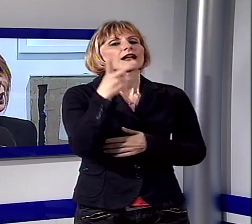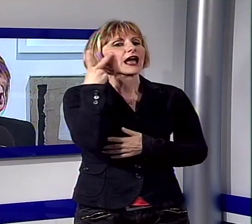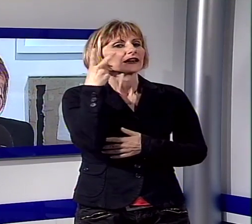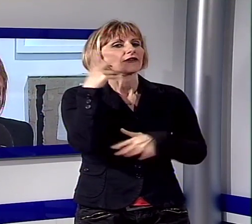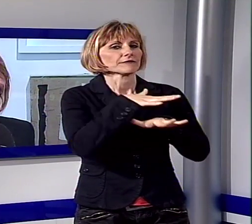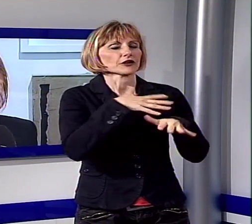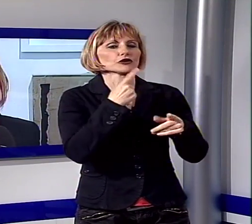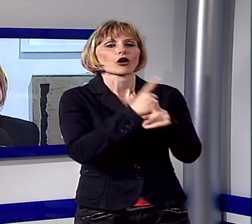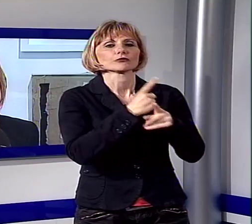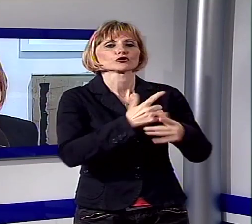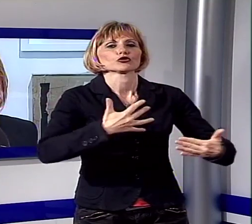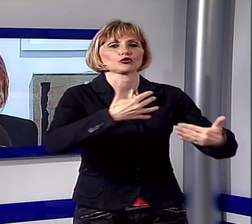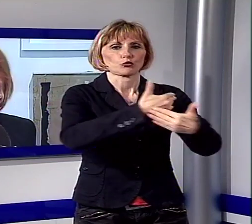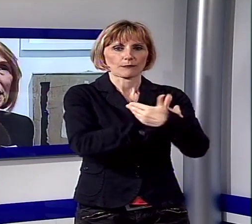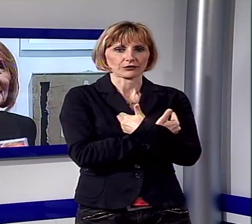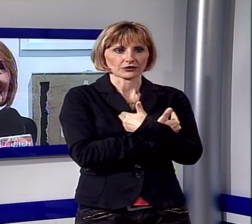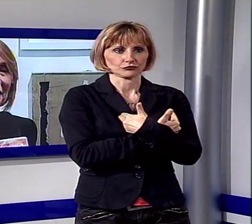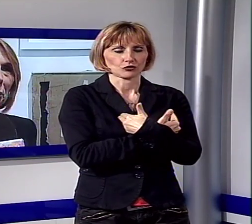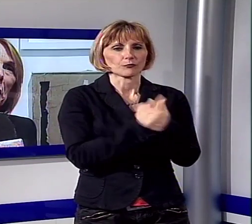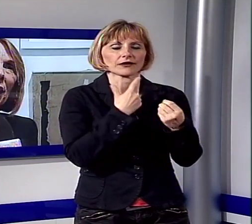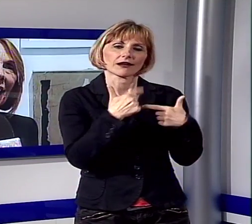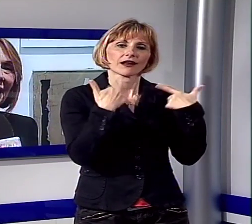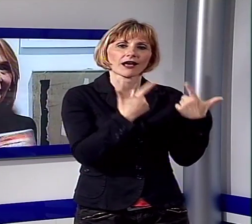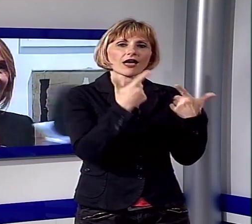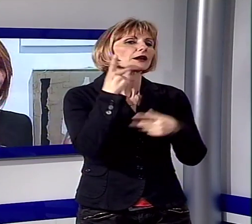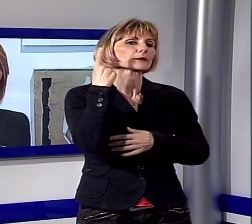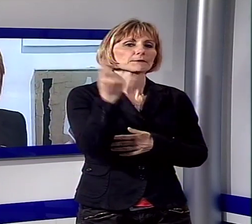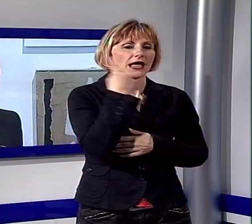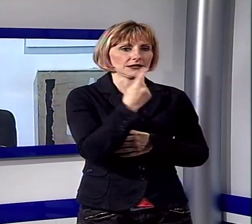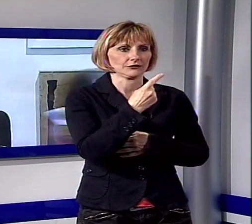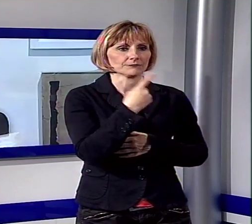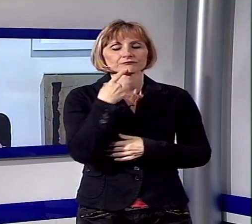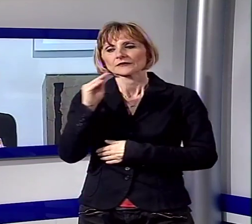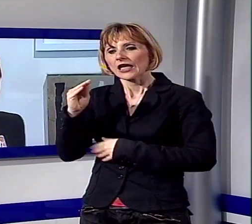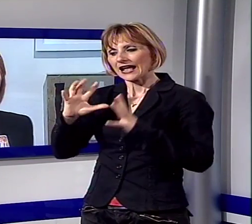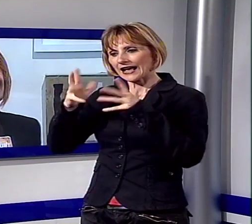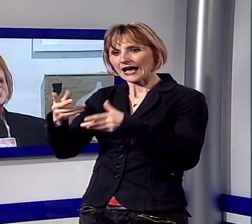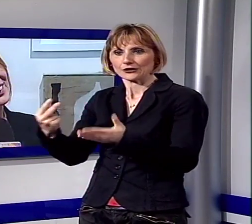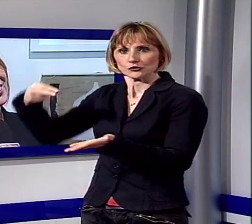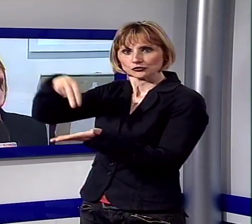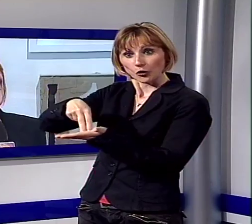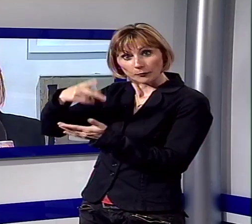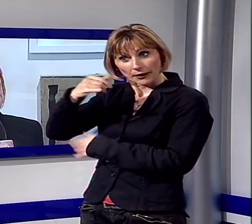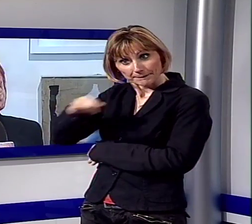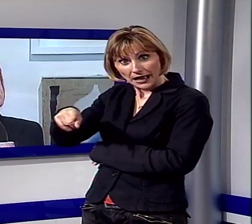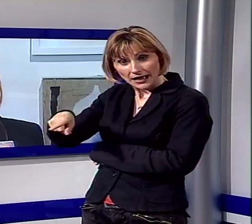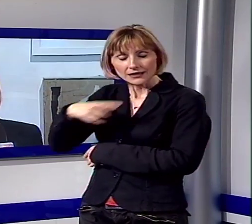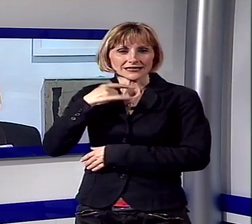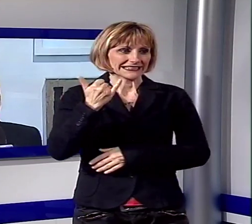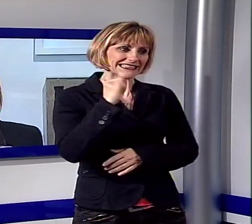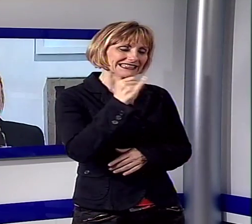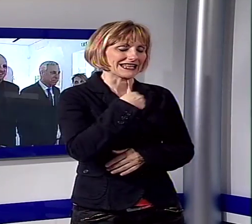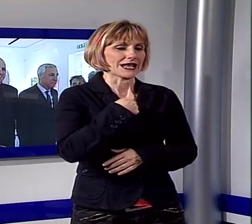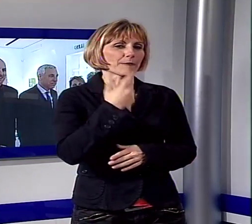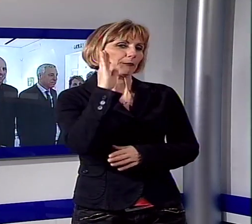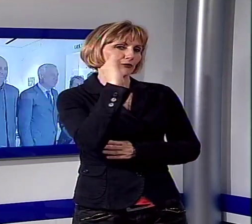per dare il suo meglio alla città. Speriamo che accada. E mi è salita su un carro. Quando ero ragazza, ma molto